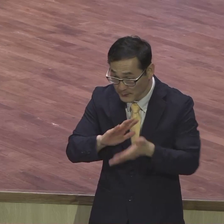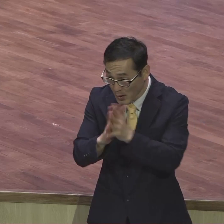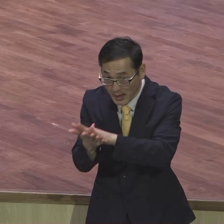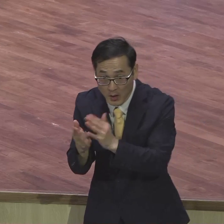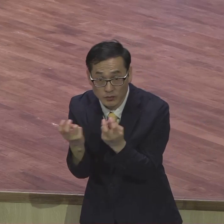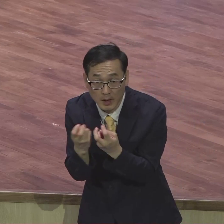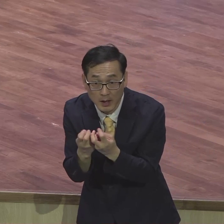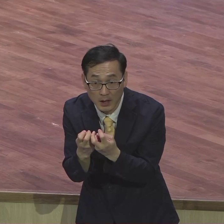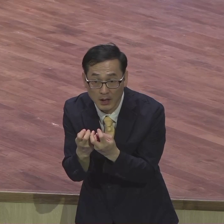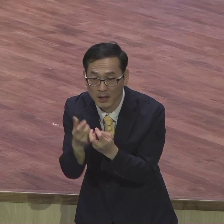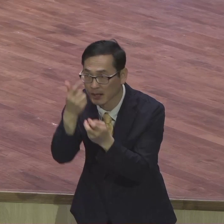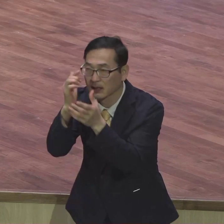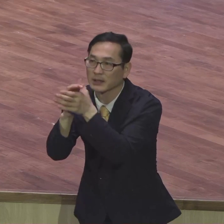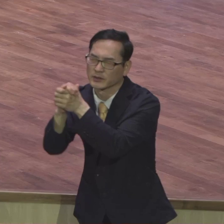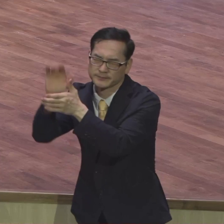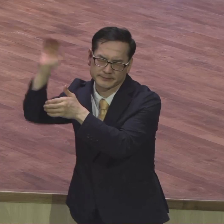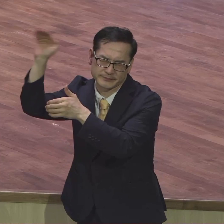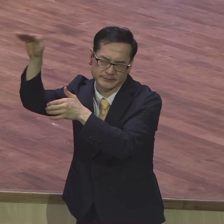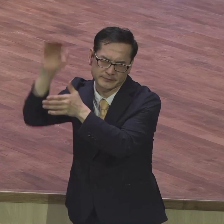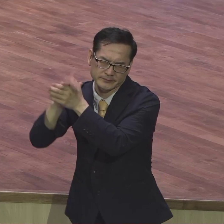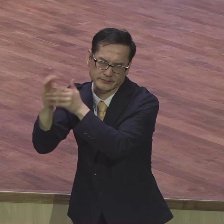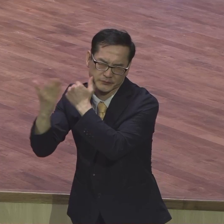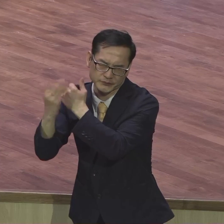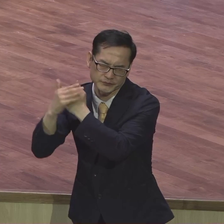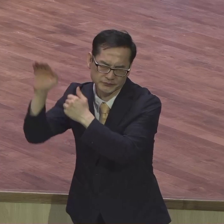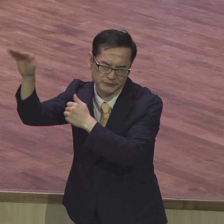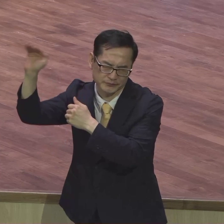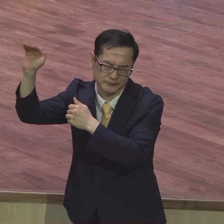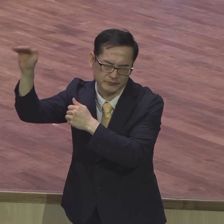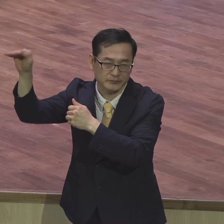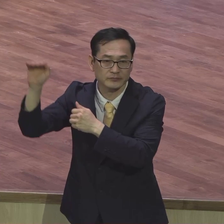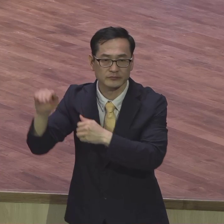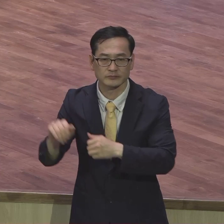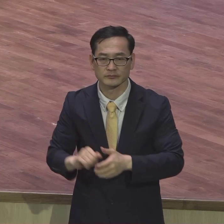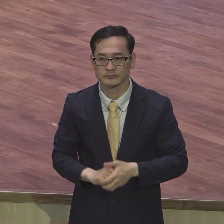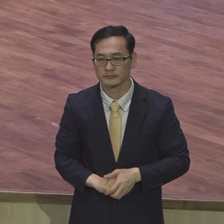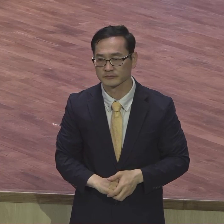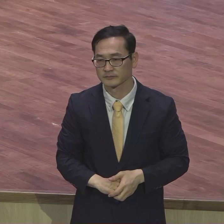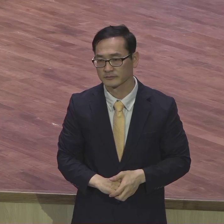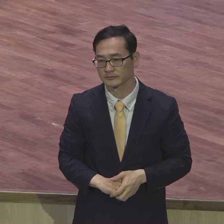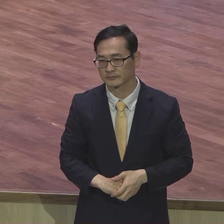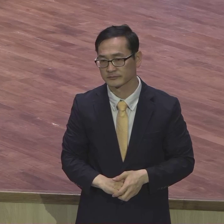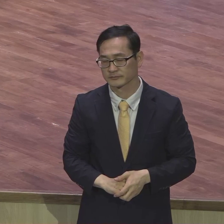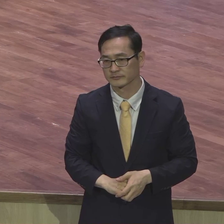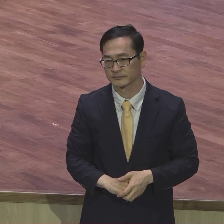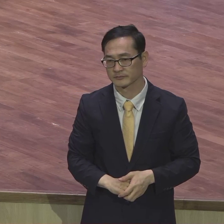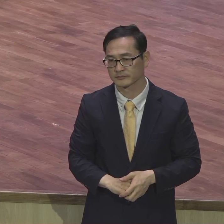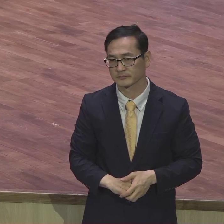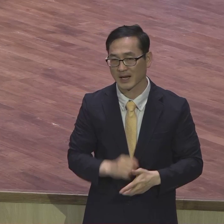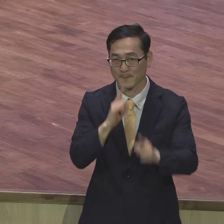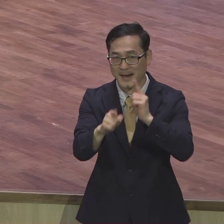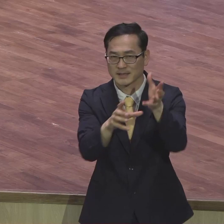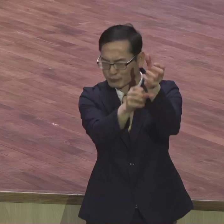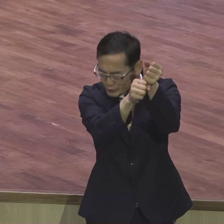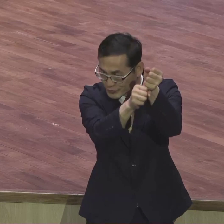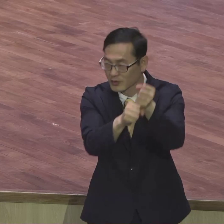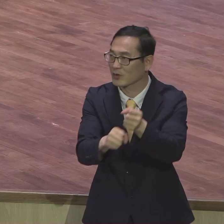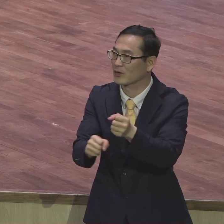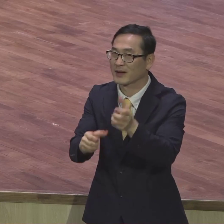해결해 주세요. 강단에 선포되는 말씀을 붙잡고 정시무시로 하나님 앞에 기도하는. 때로는